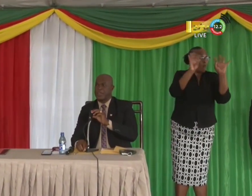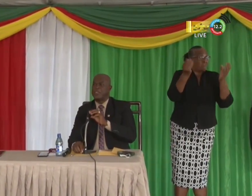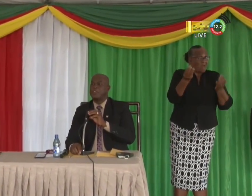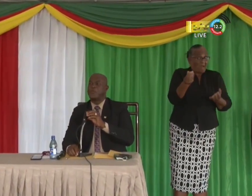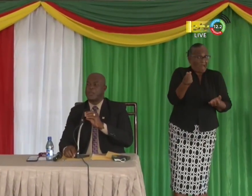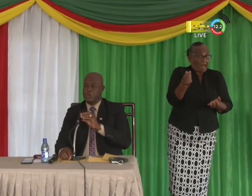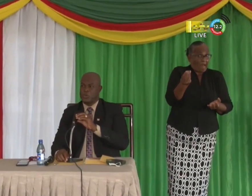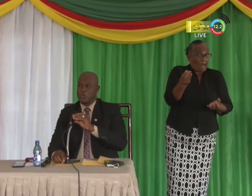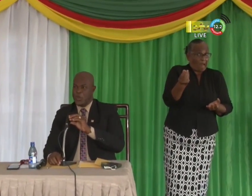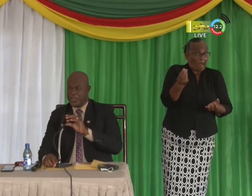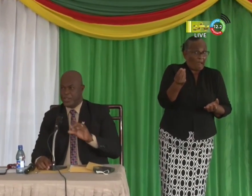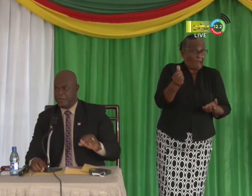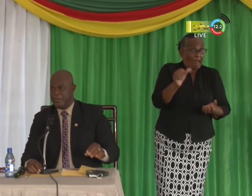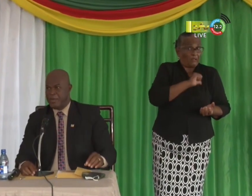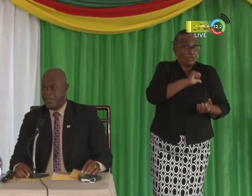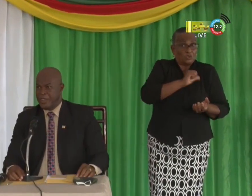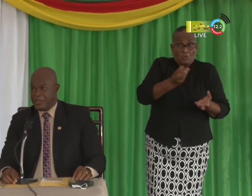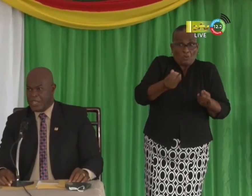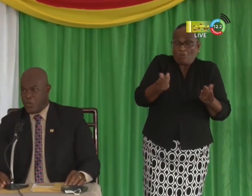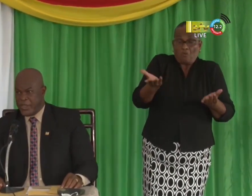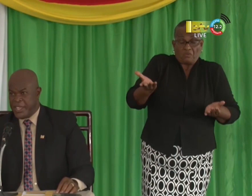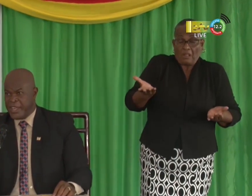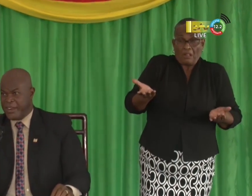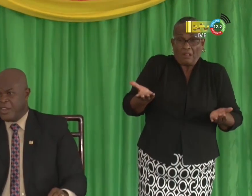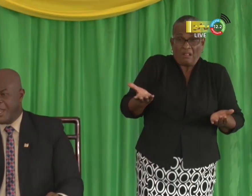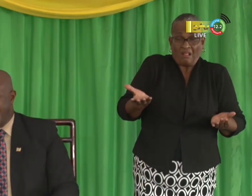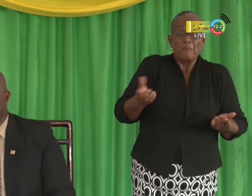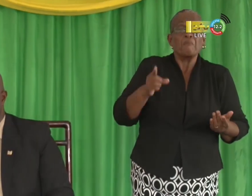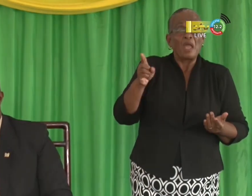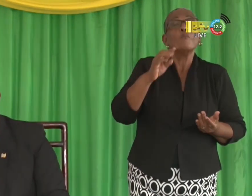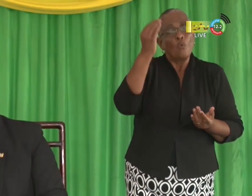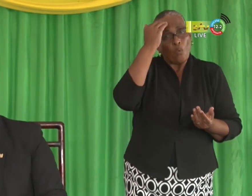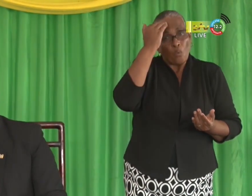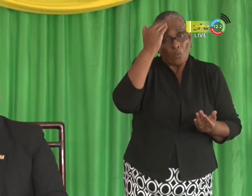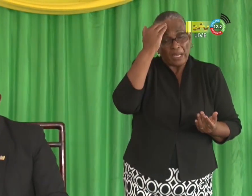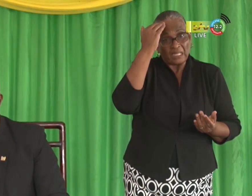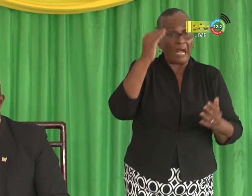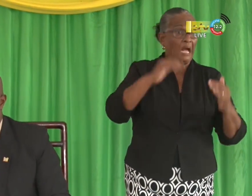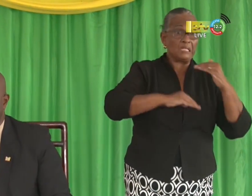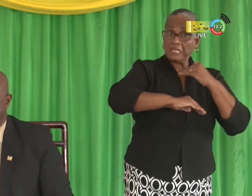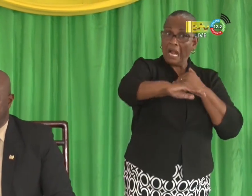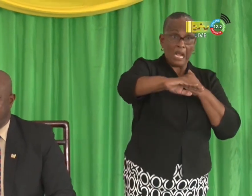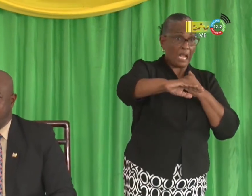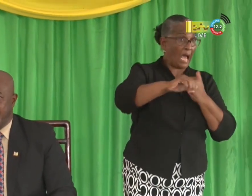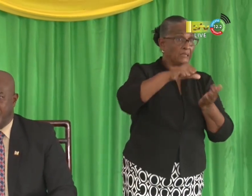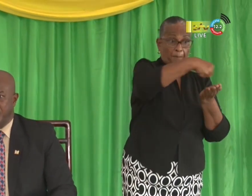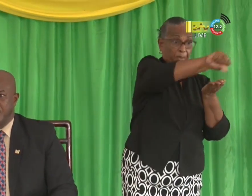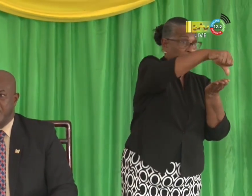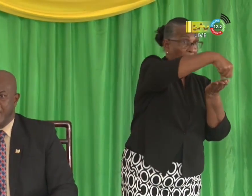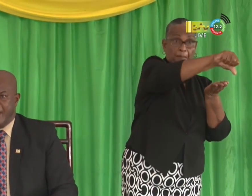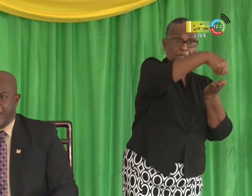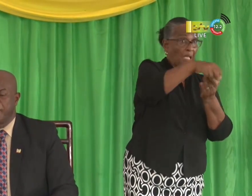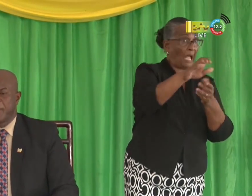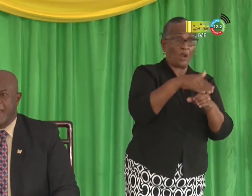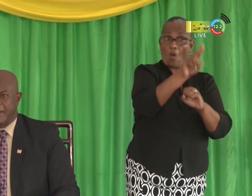schuld is, maar in ieder geval moet u weten dat wanneer een land geen salaris kan betalen aan